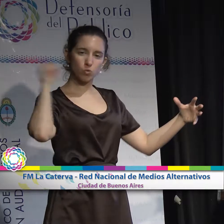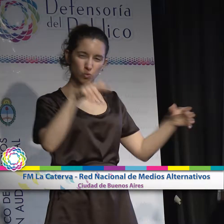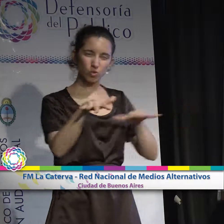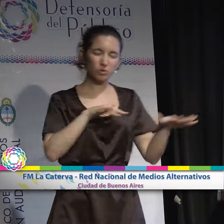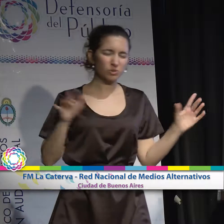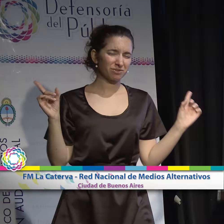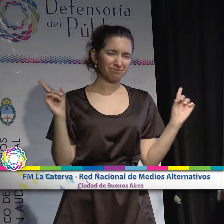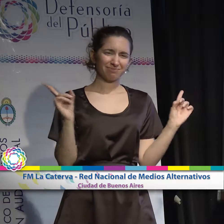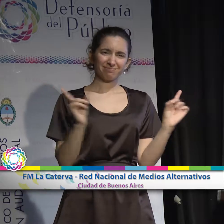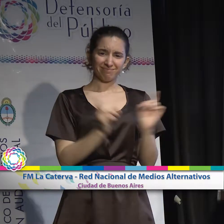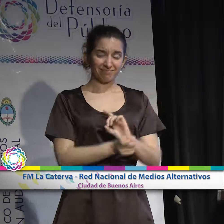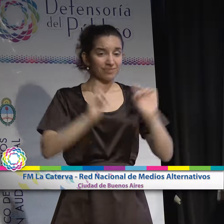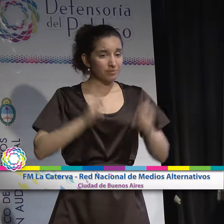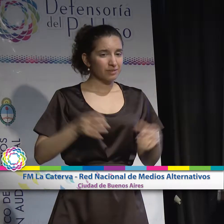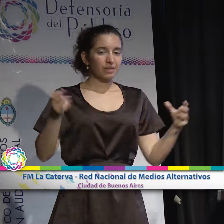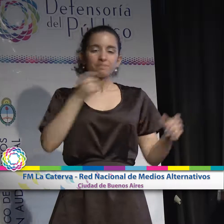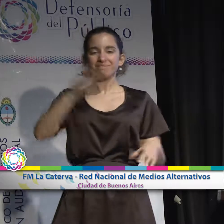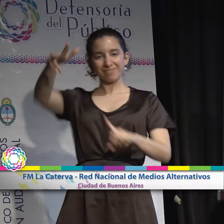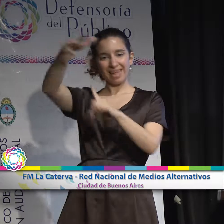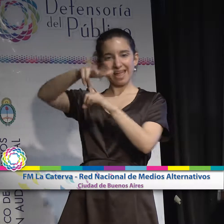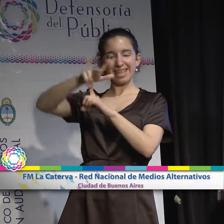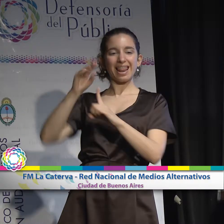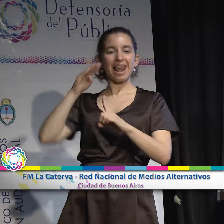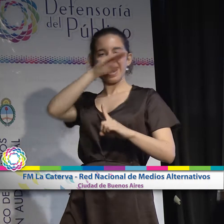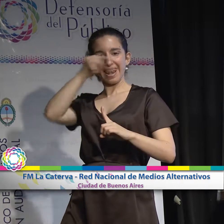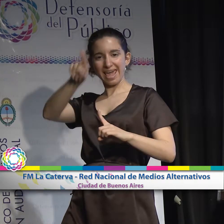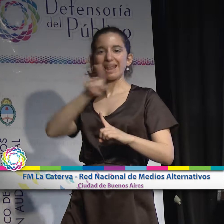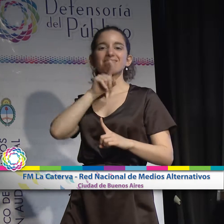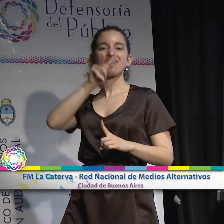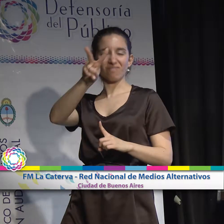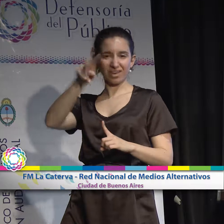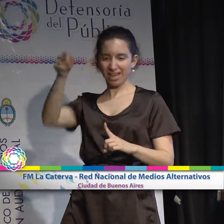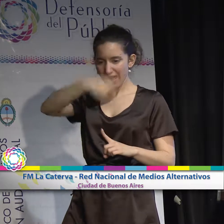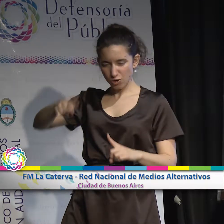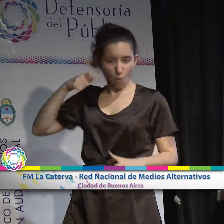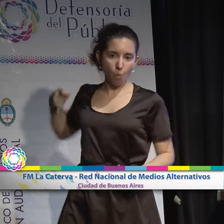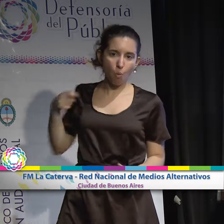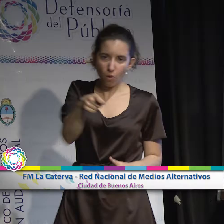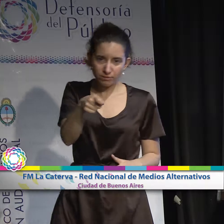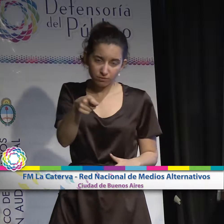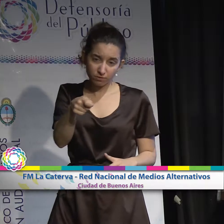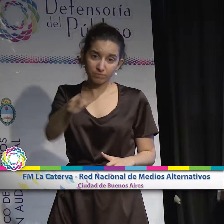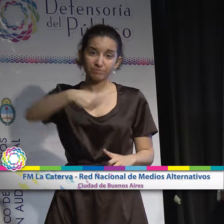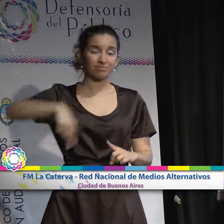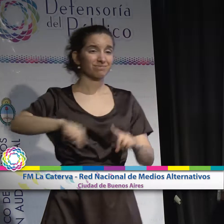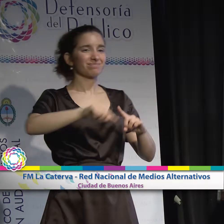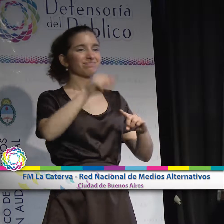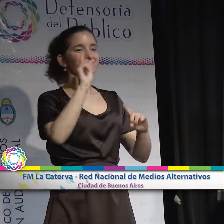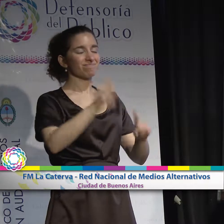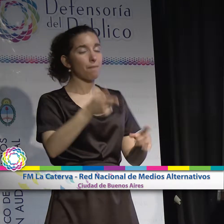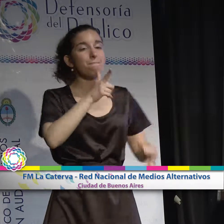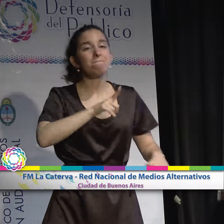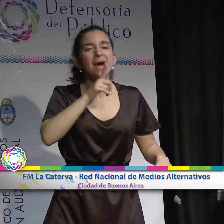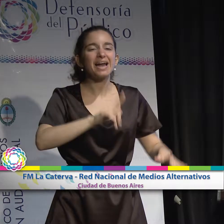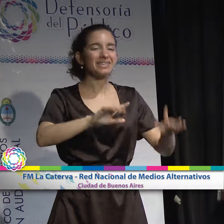la criminalización del canal comunitario Antena Negra TV, que irá a juicio oral próximamente por interferencia a las comunicaciones según